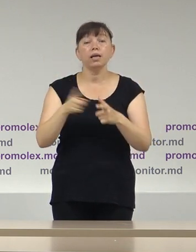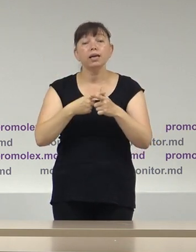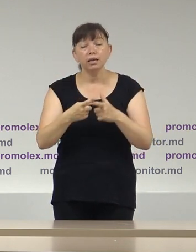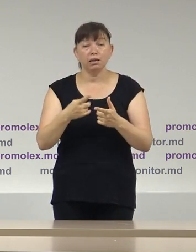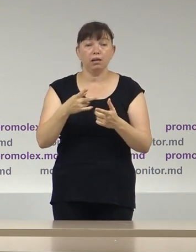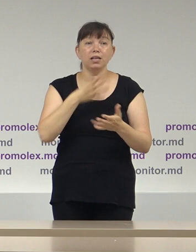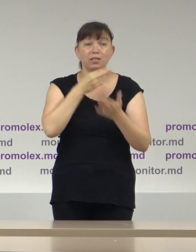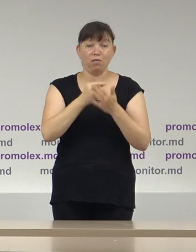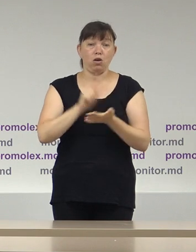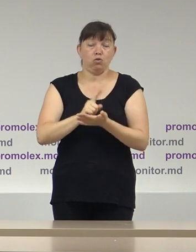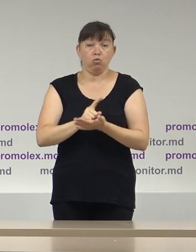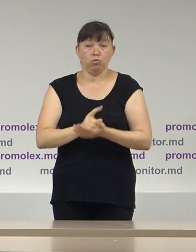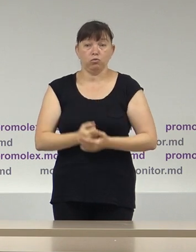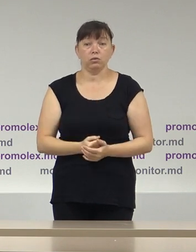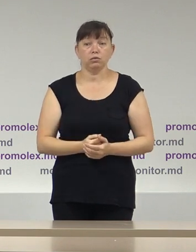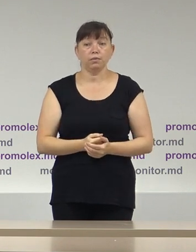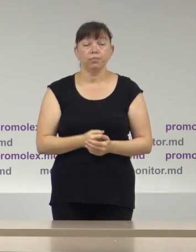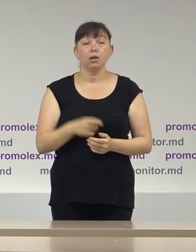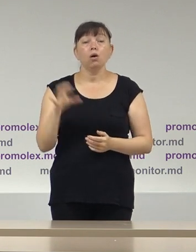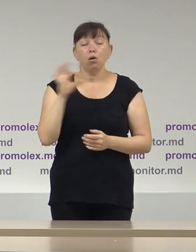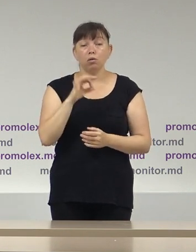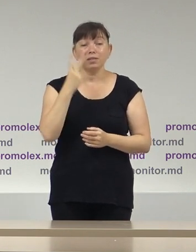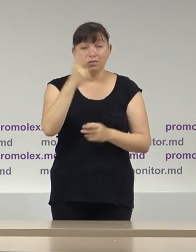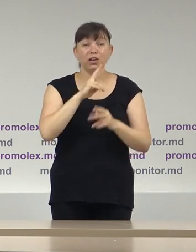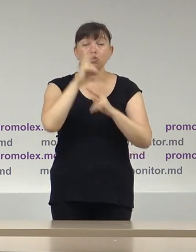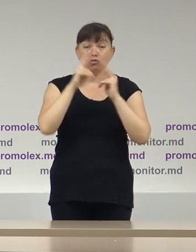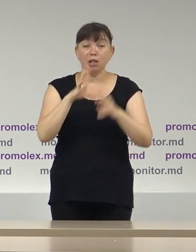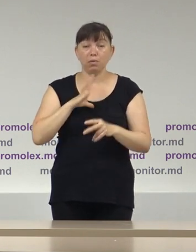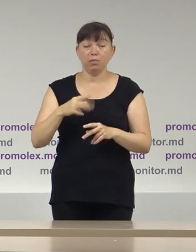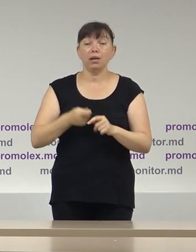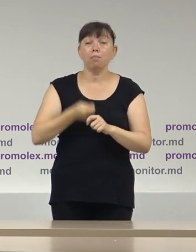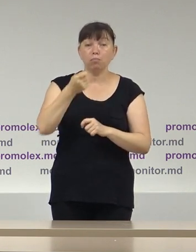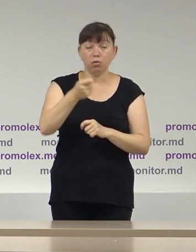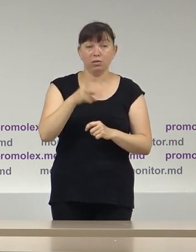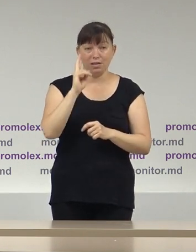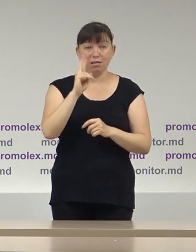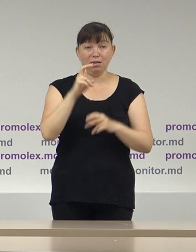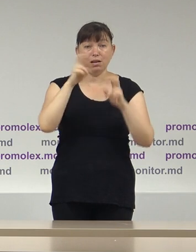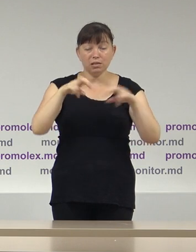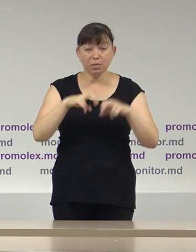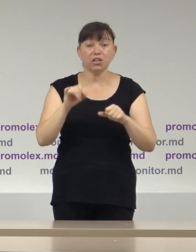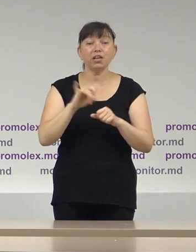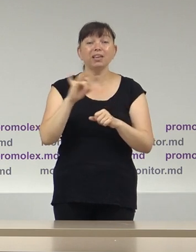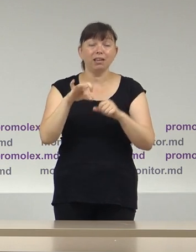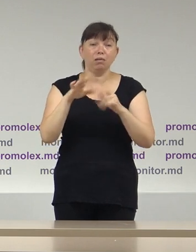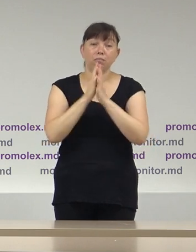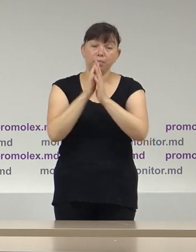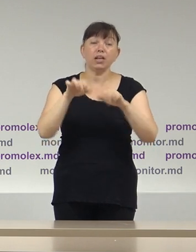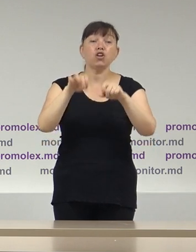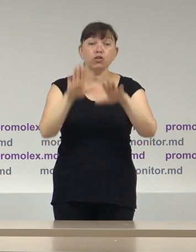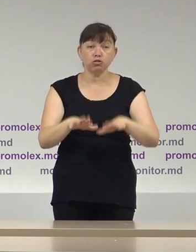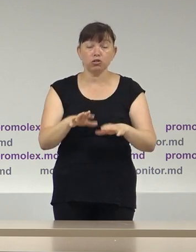autorității publice. Deci, în privința a două contestații care au fost remise spre examinare și soluționare conform